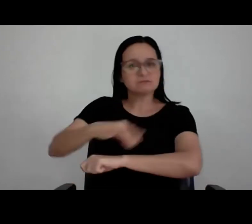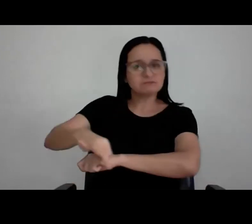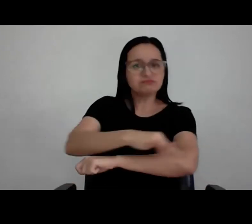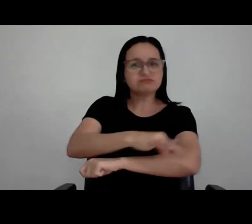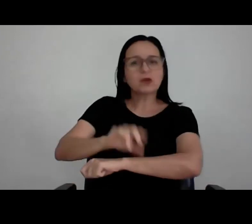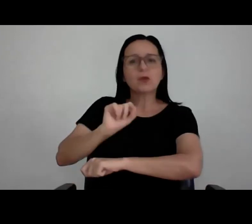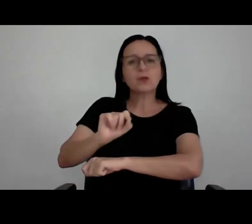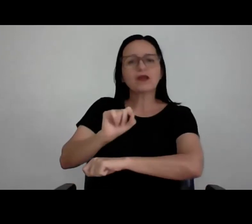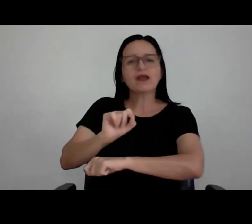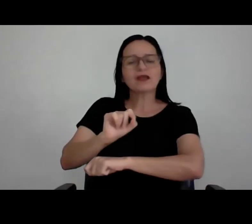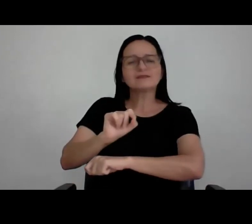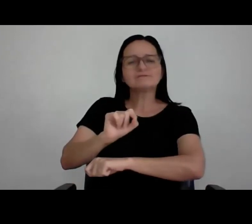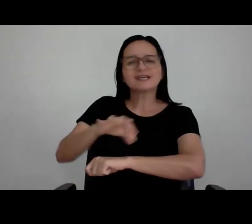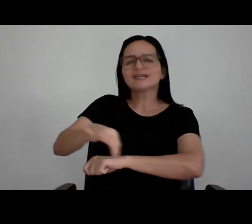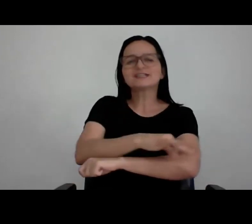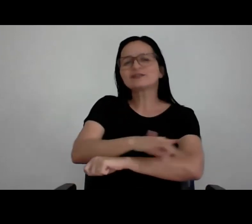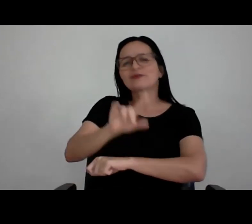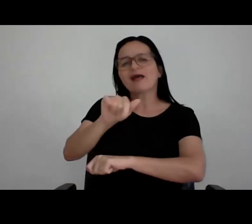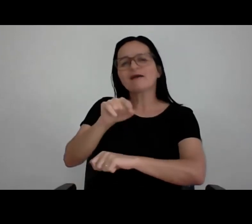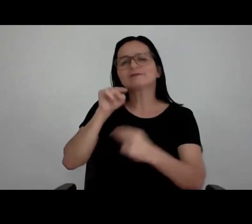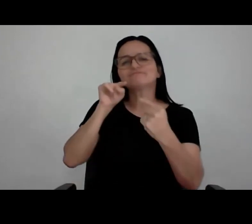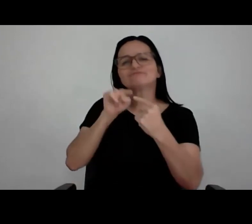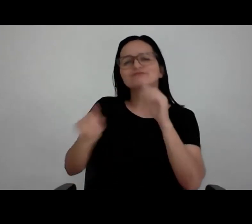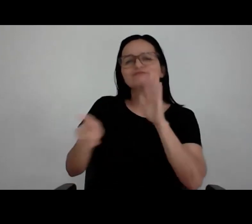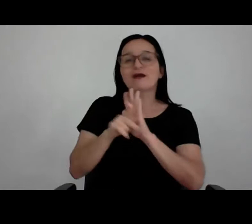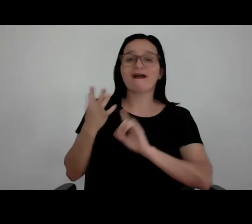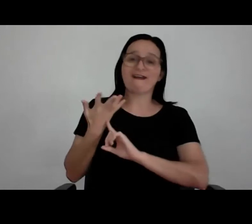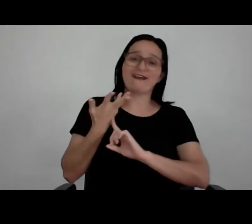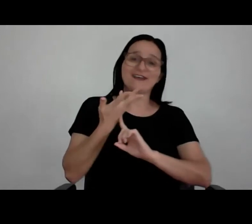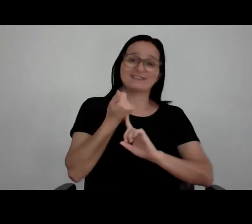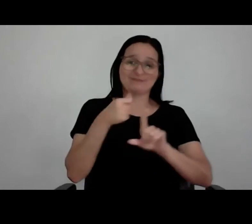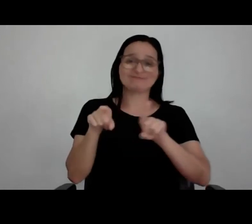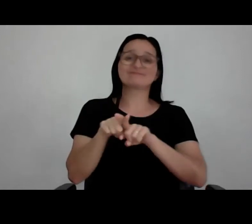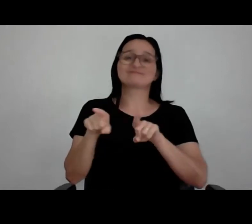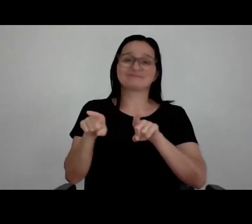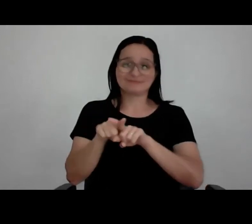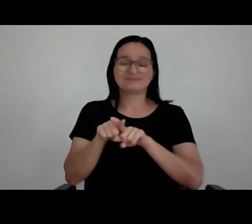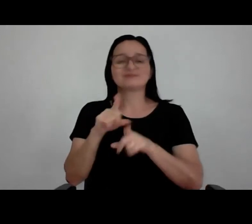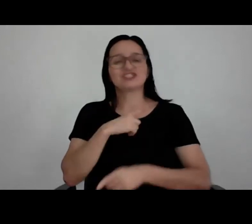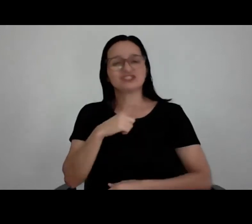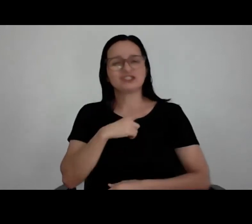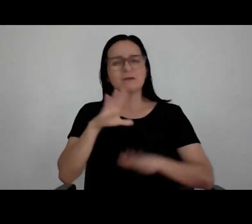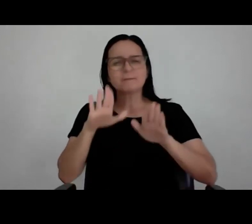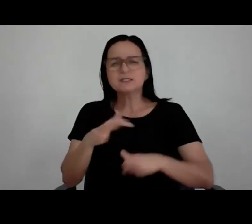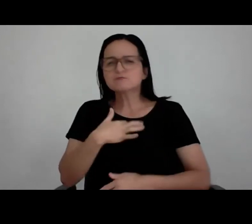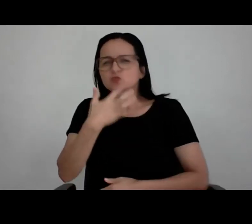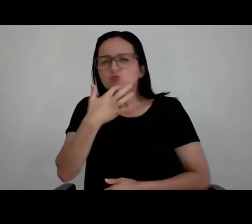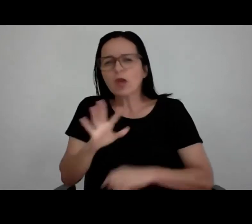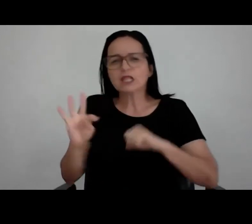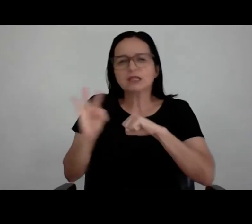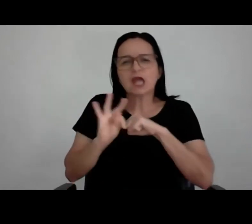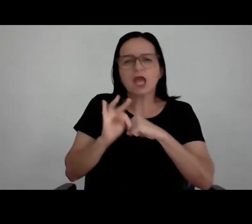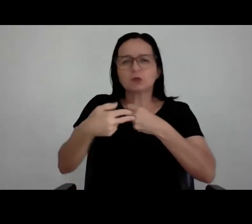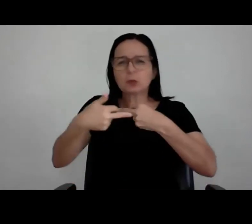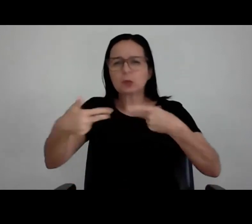expressão maior da arte. Ela é uma expressão artística, sem dúvida nenhuma, mas sem o conhecimento técnico, sem o trabalho,